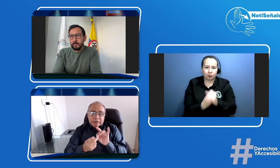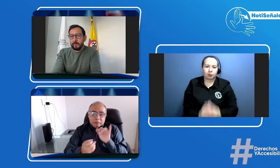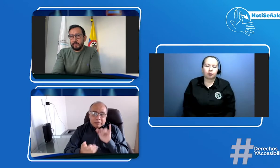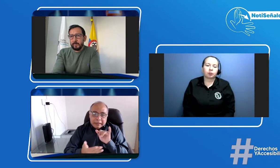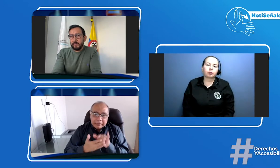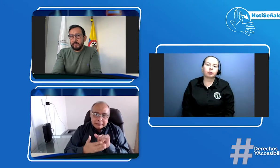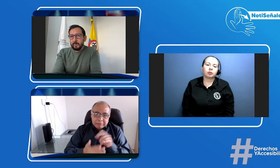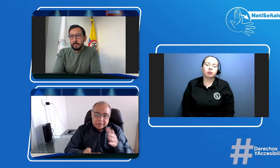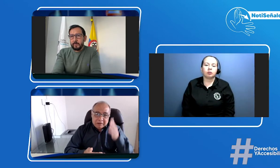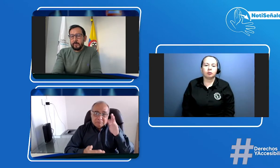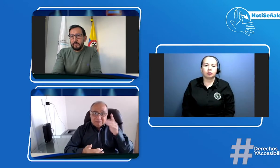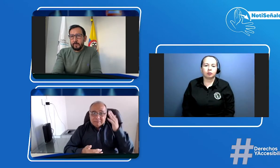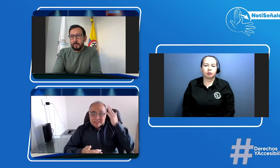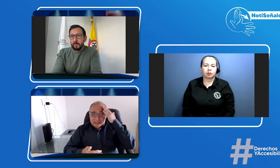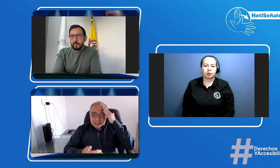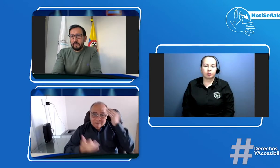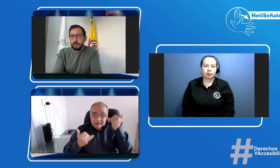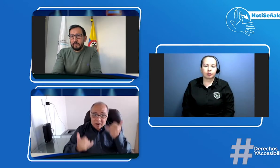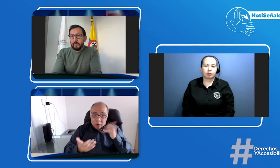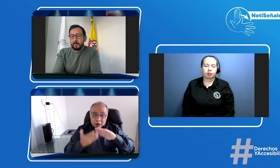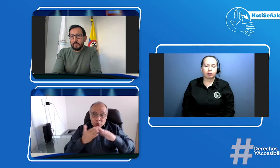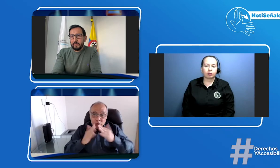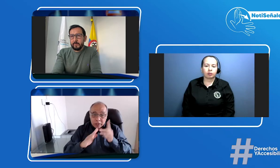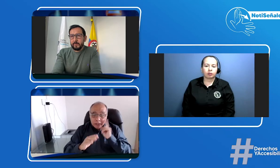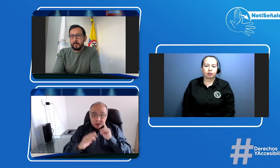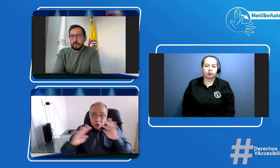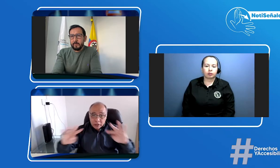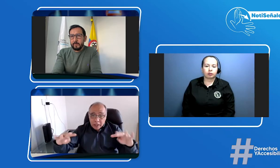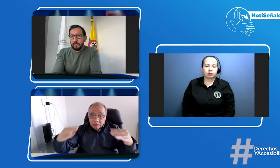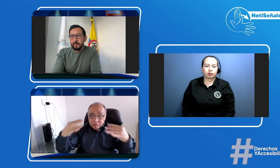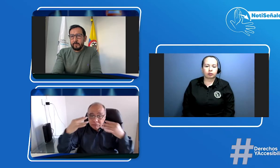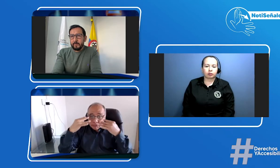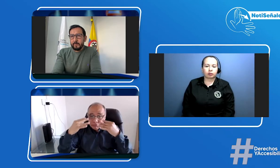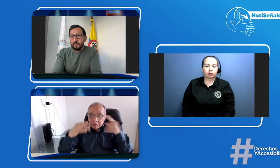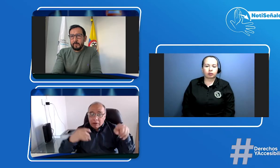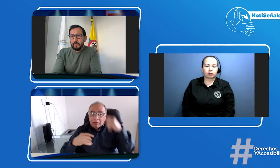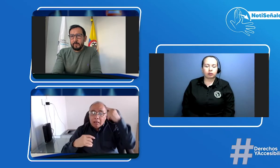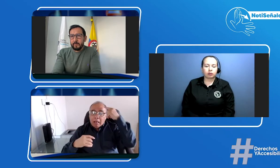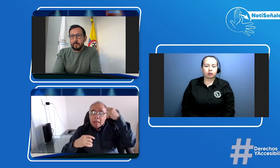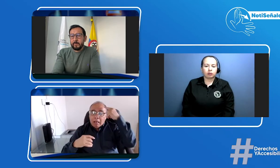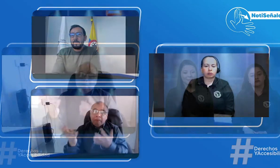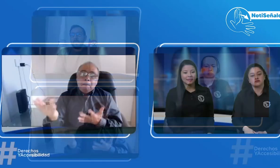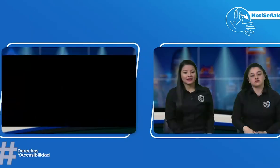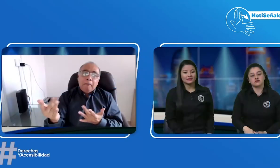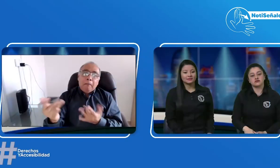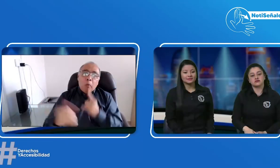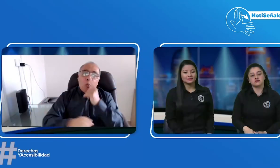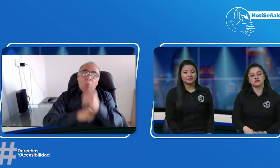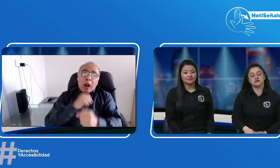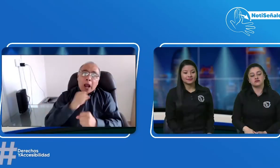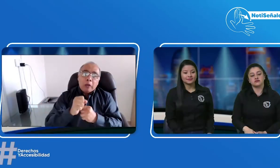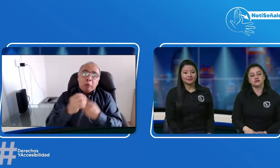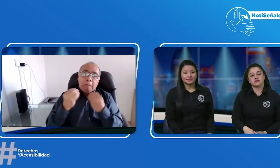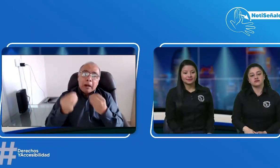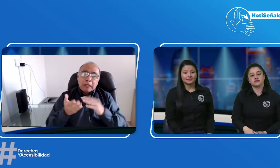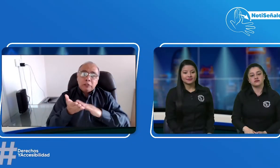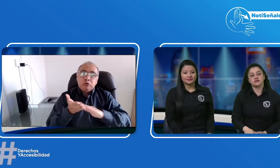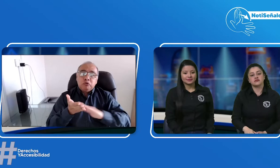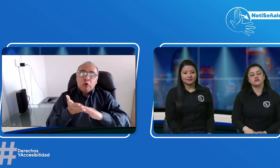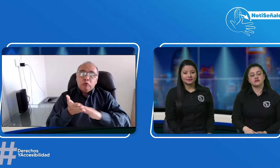perfecto perfecto porque esto también es importante que la comunidad lo sepa algunos están pensando bueno hay que esperar